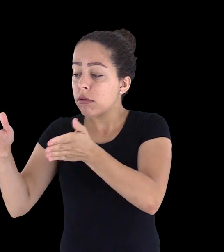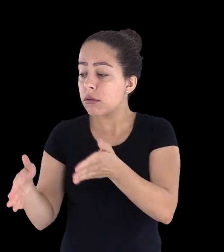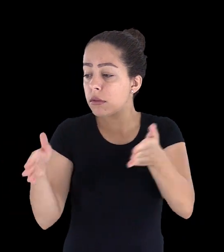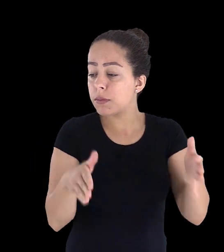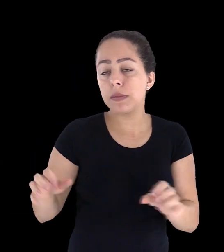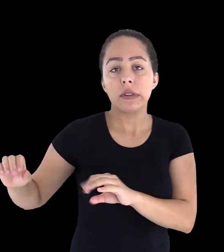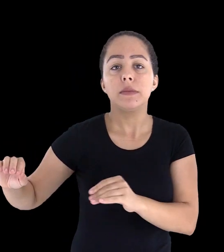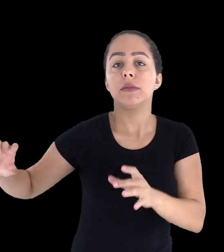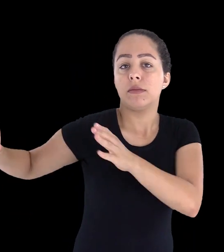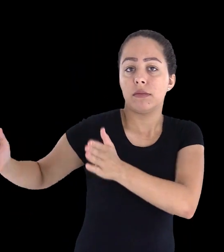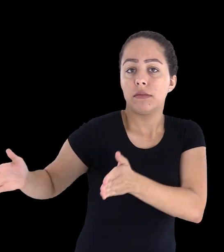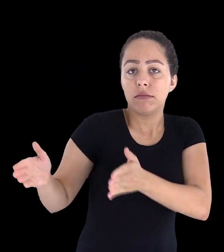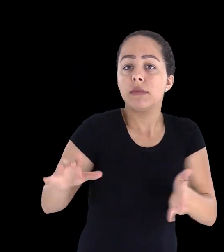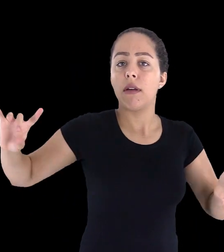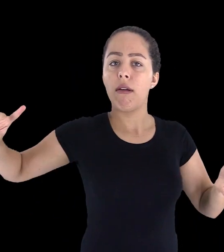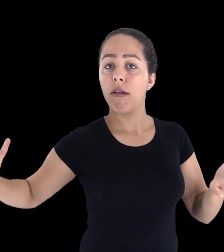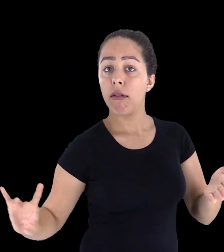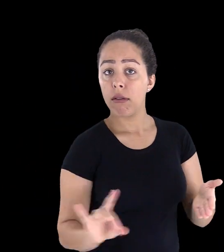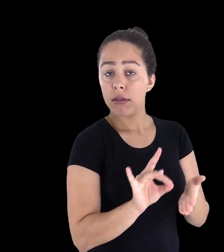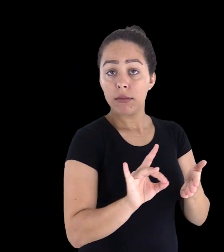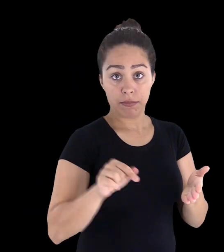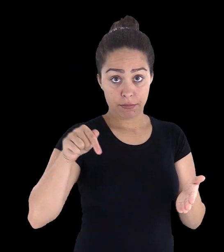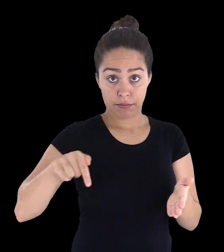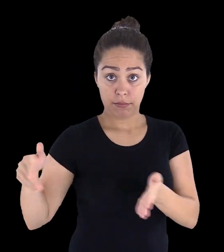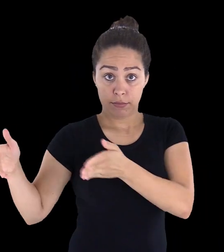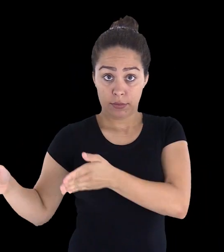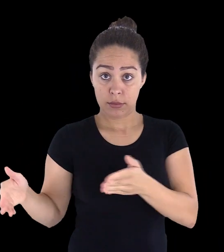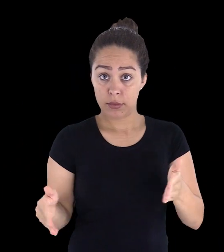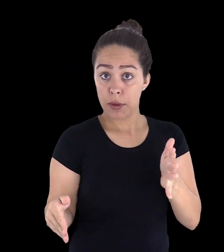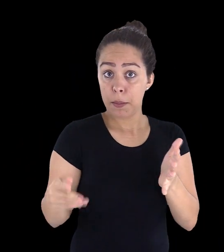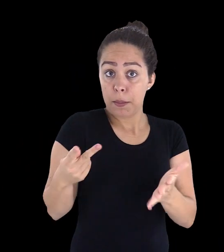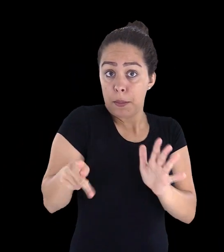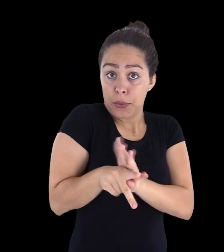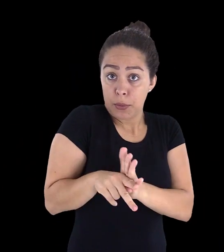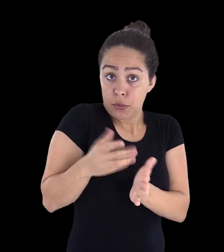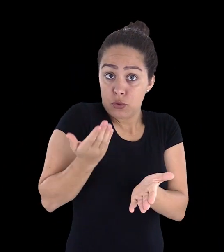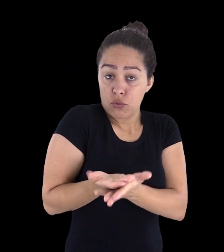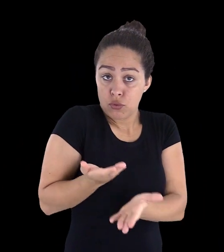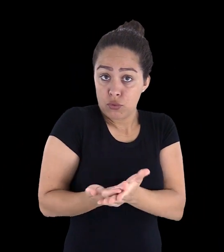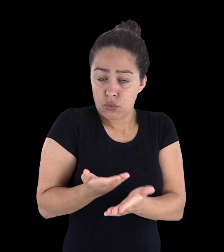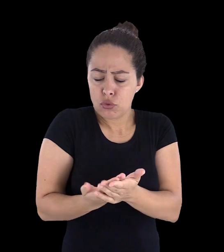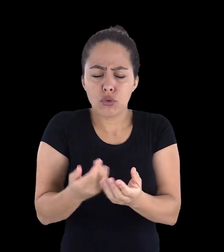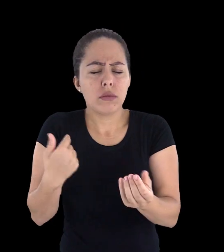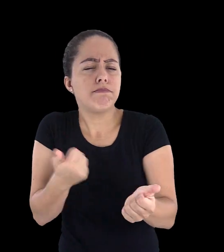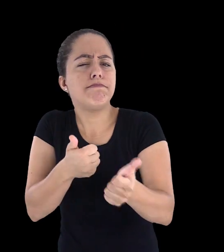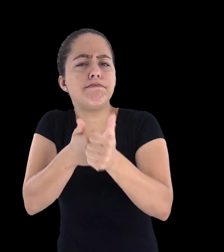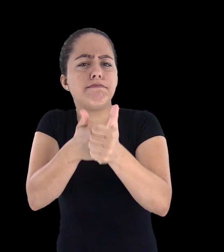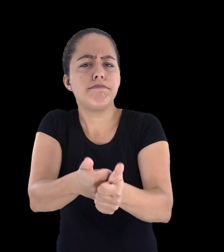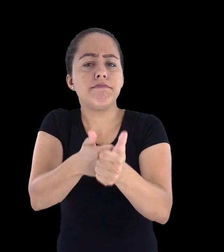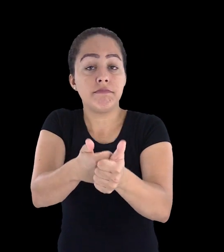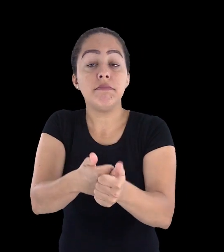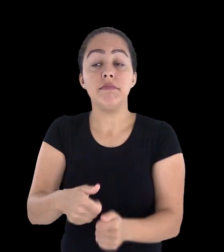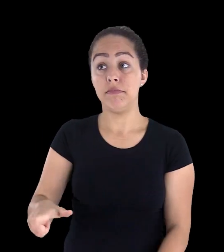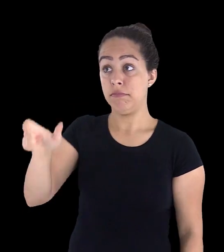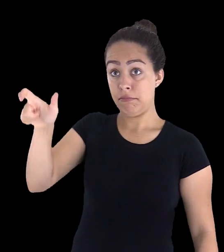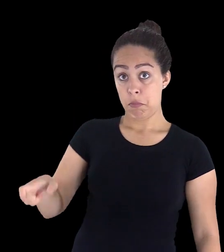e para atuar nessa etapa de acompanhamento do estudo no curso o professor que vai atuar como mediador ele